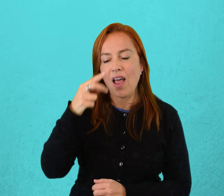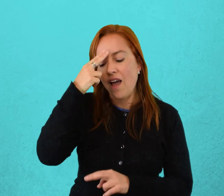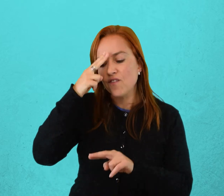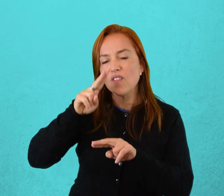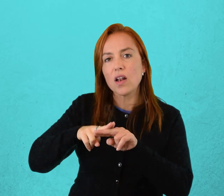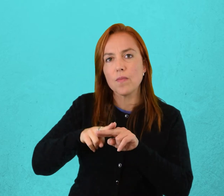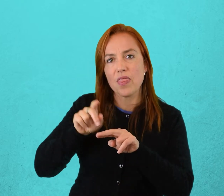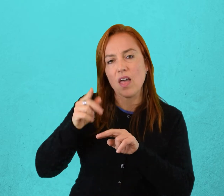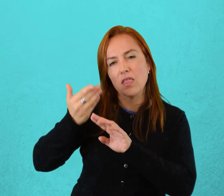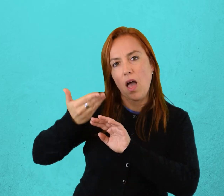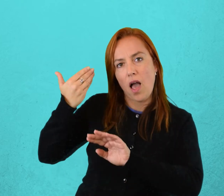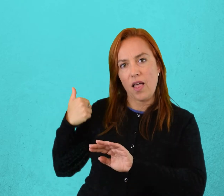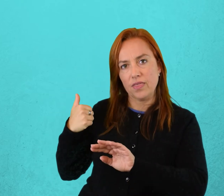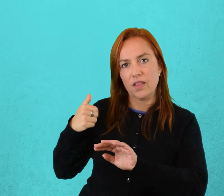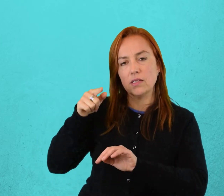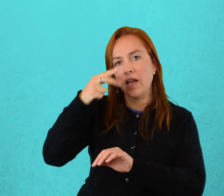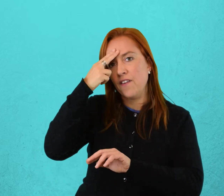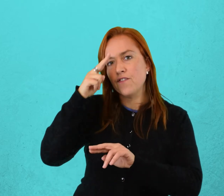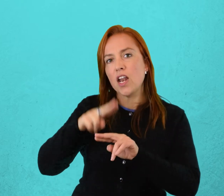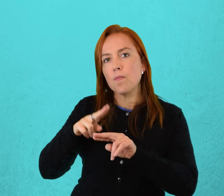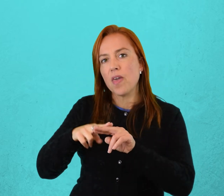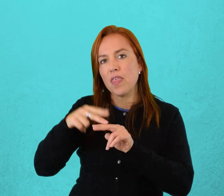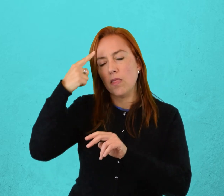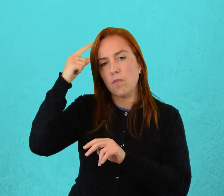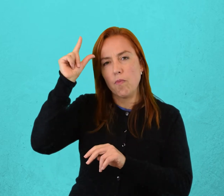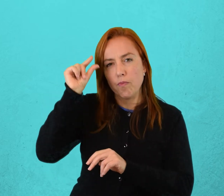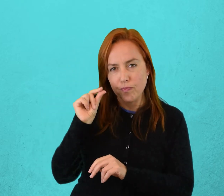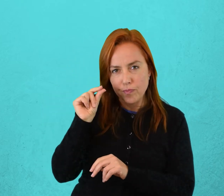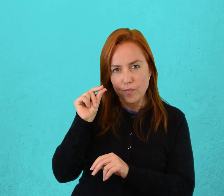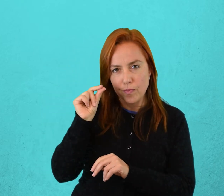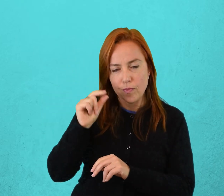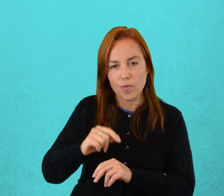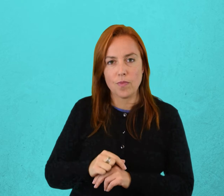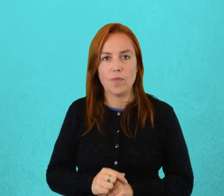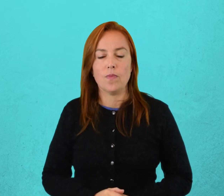con diferentes grados que limita seriamente las capacidades mentales.